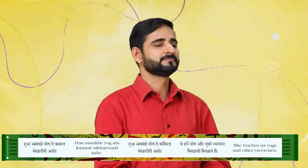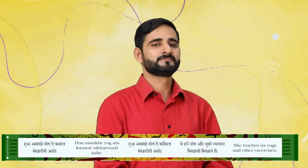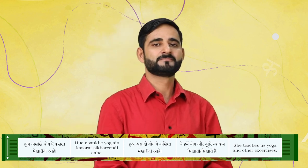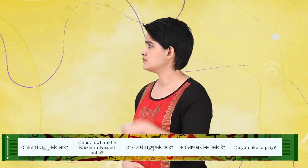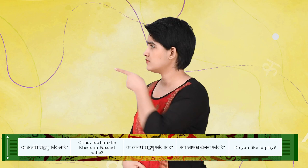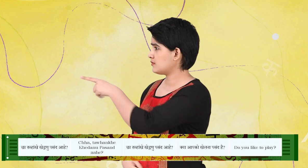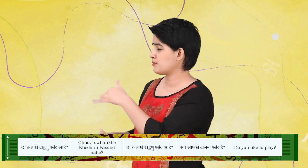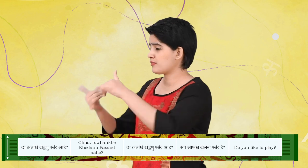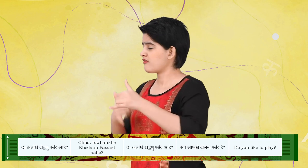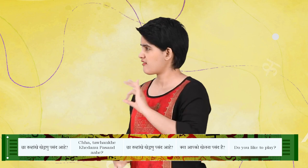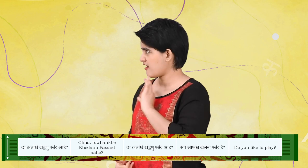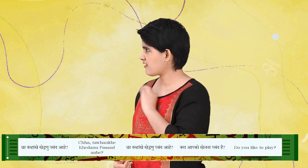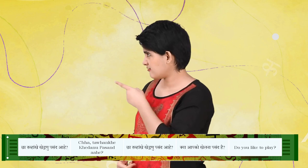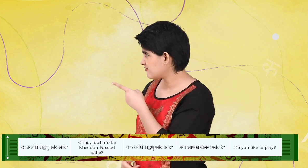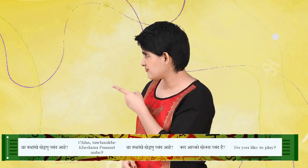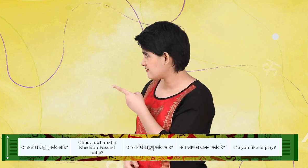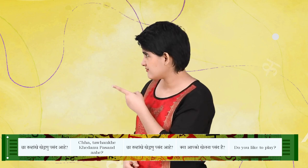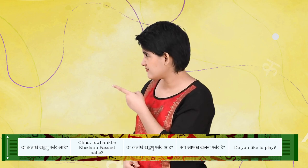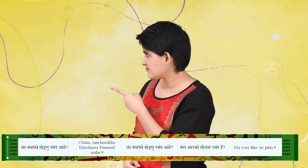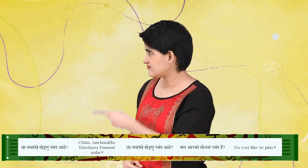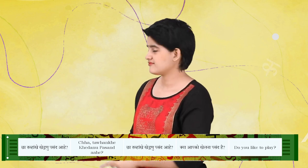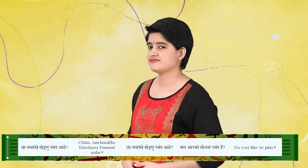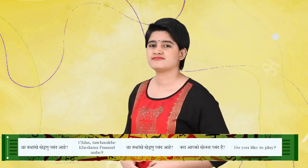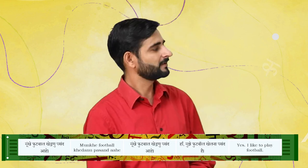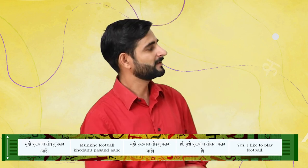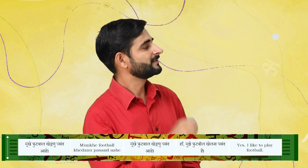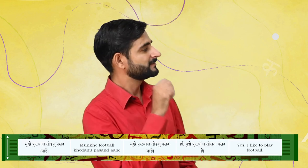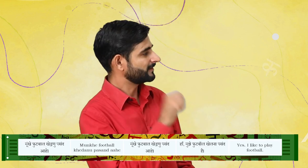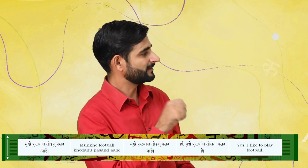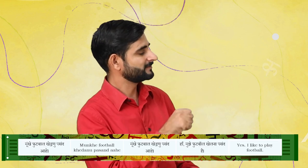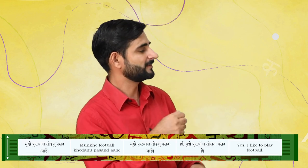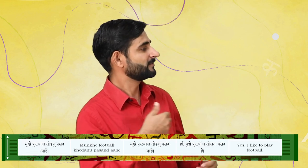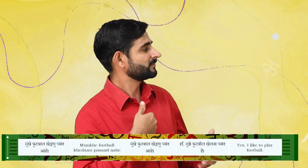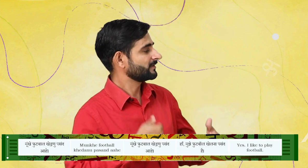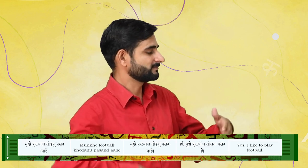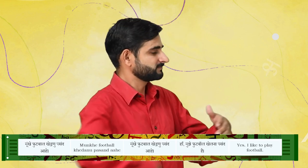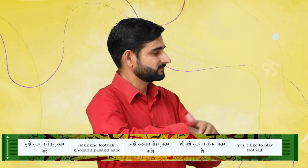चा तभांखे खेडण पसंद आ है मुखे फुटबॉल खेडण पसंद आ है